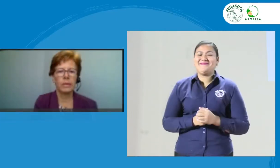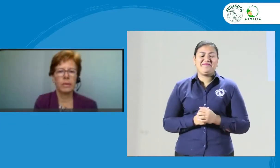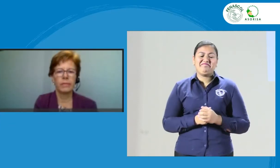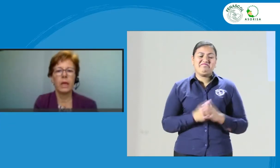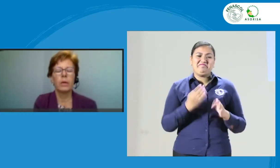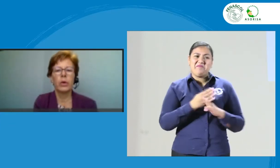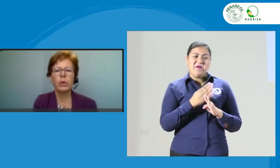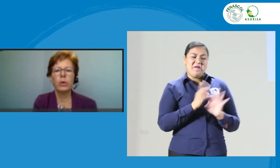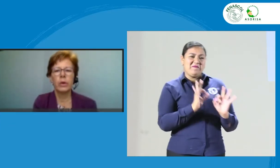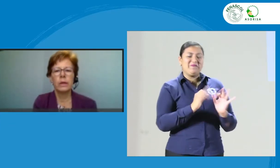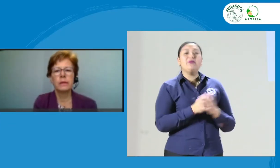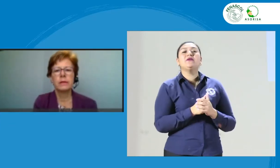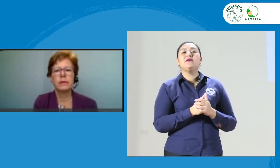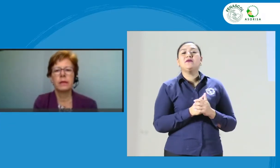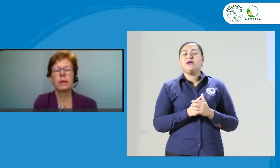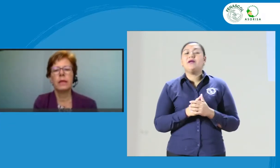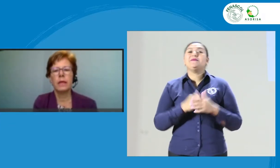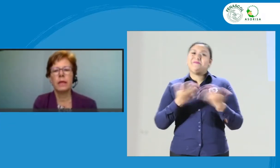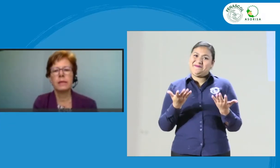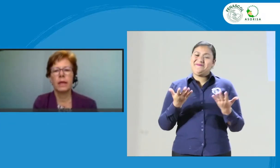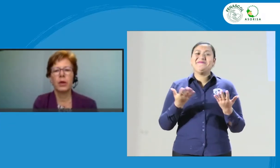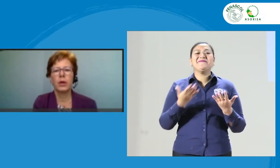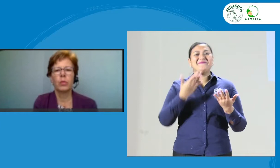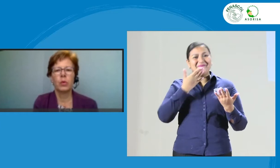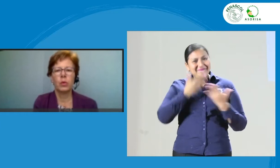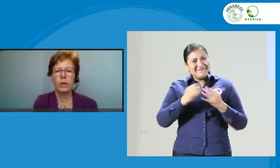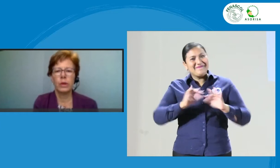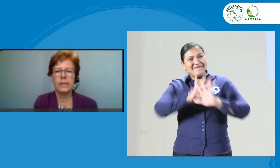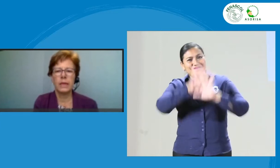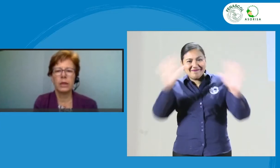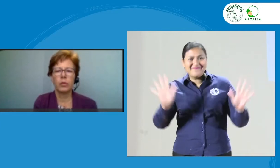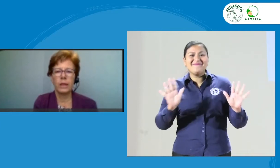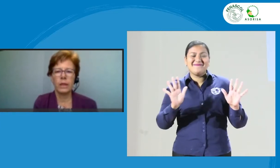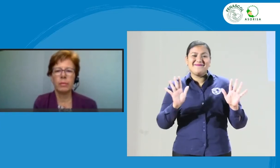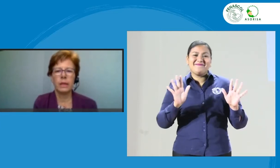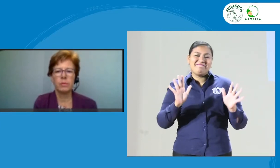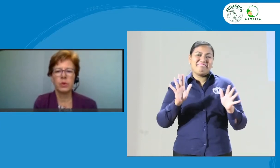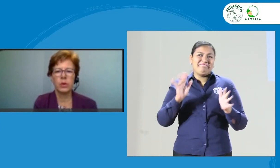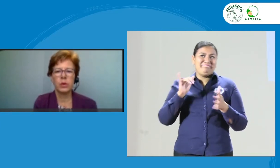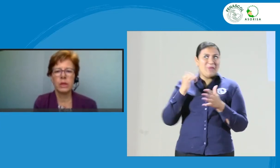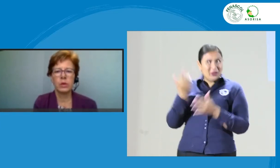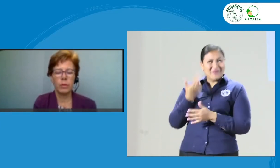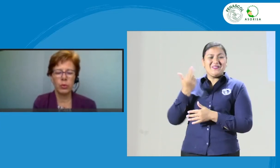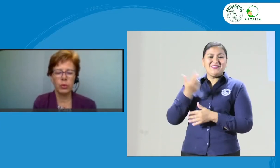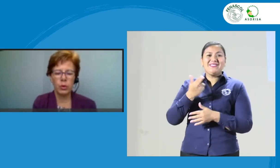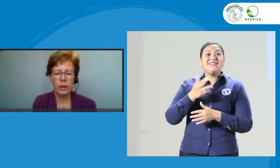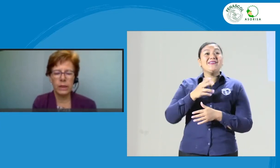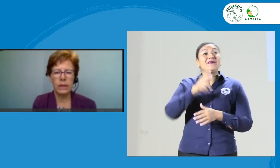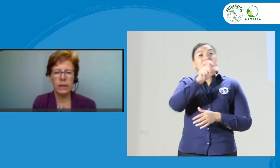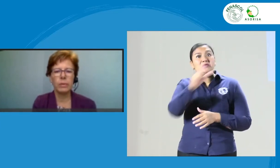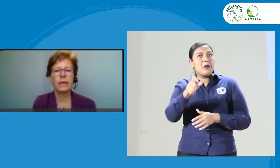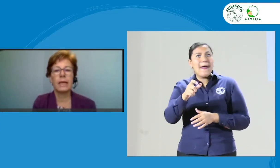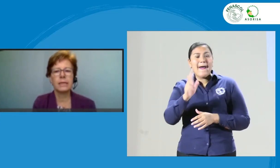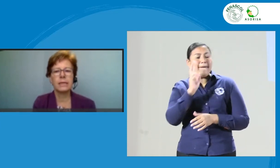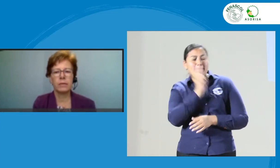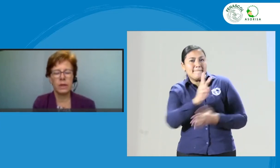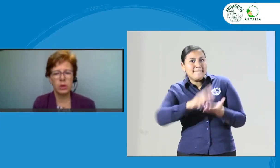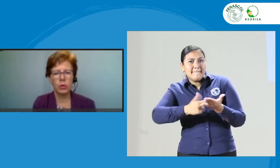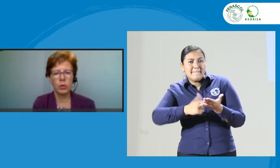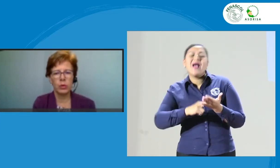hacer. Bueno, buenos días. Como lo decía anteriormente, para las personas que nos estaban pudiendo ver el intérprete, gracias a FENASCOR por su